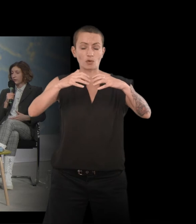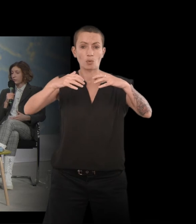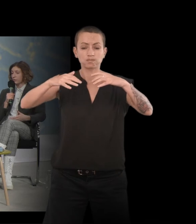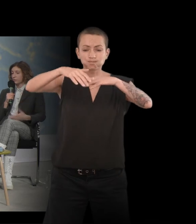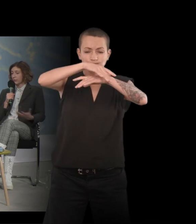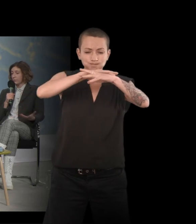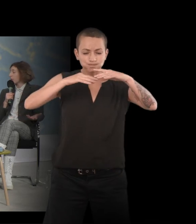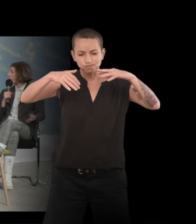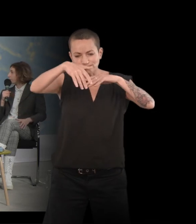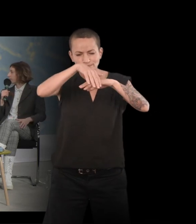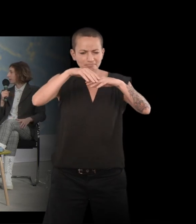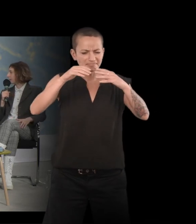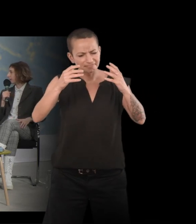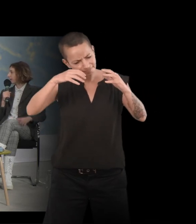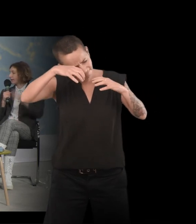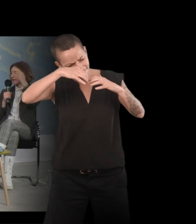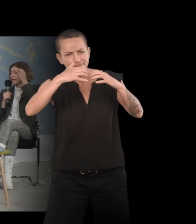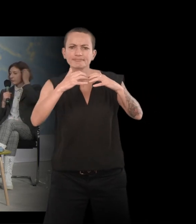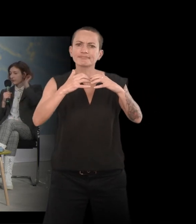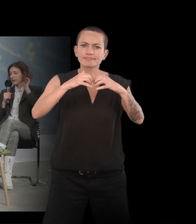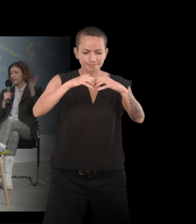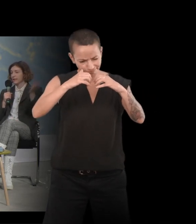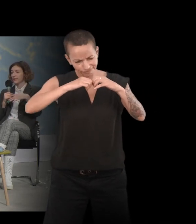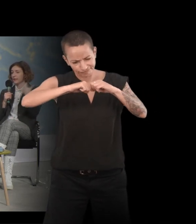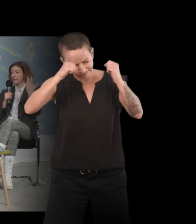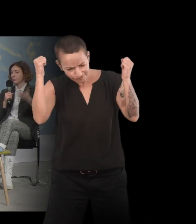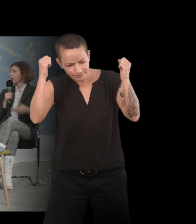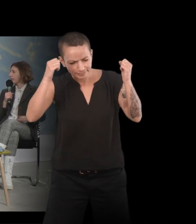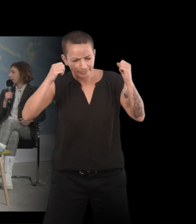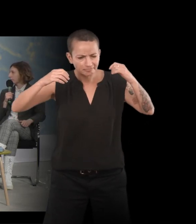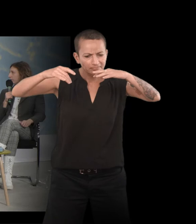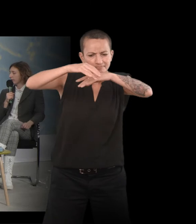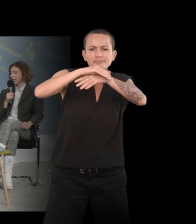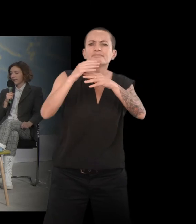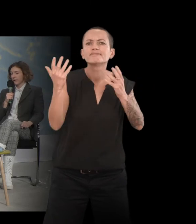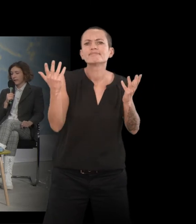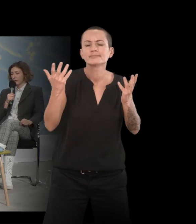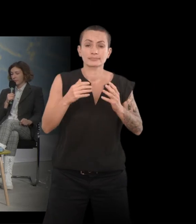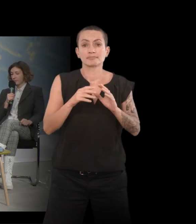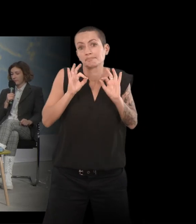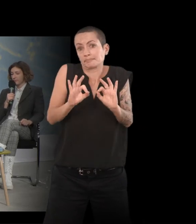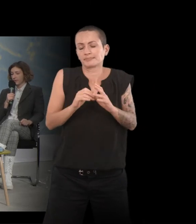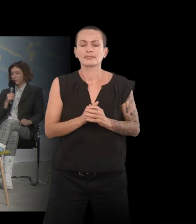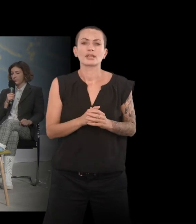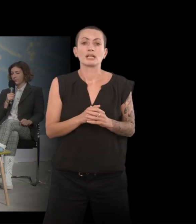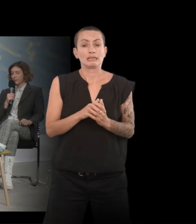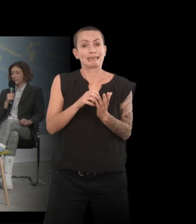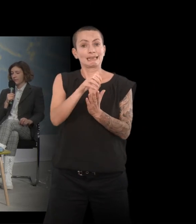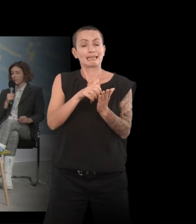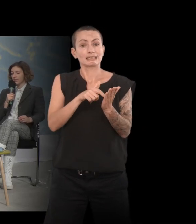microcosme, en fait, qu'il contient et qui est venu graviter autour. Et donc, ce texte, voilà, m'avait touchée